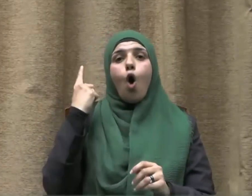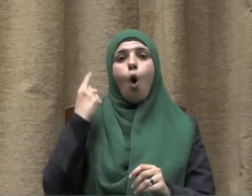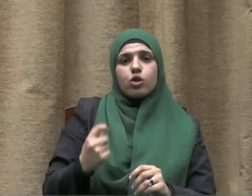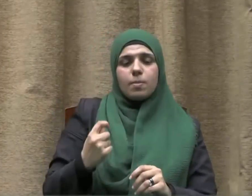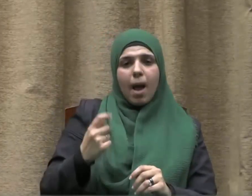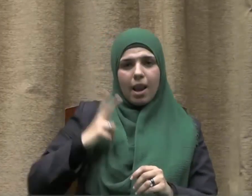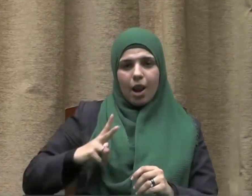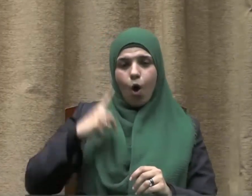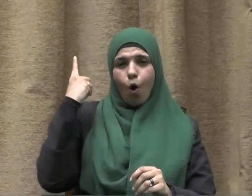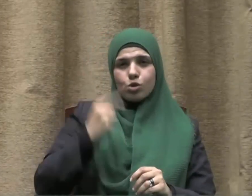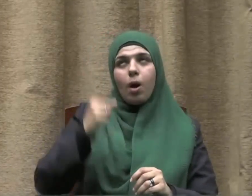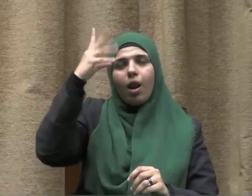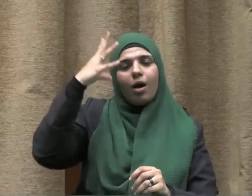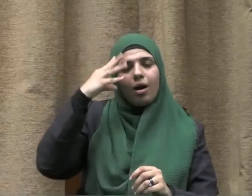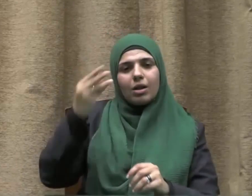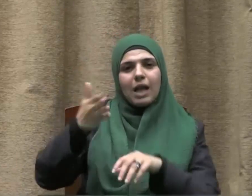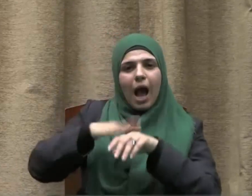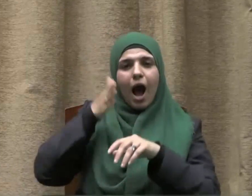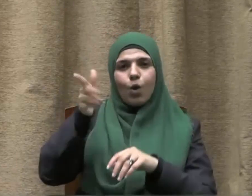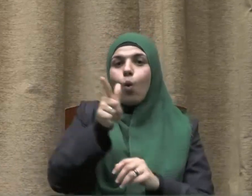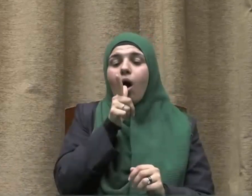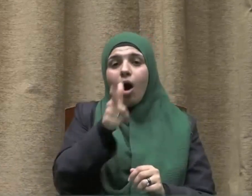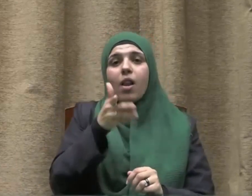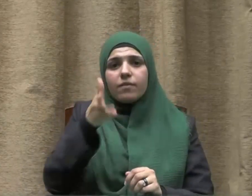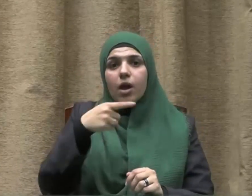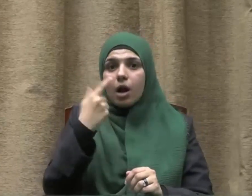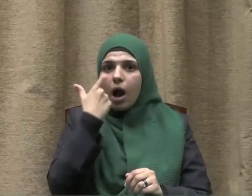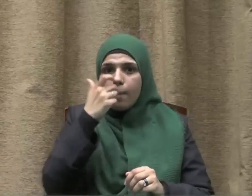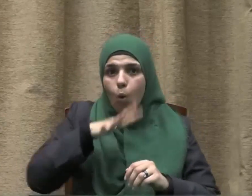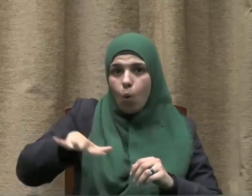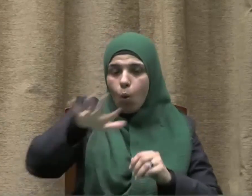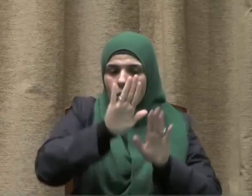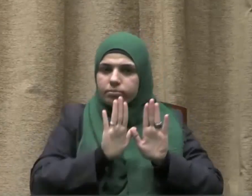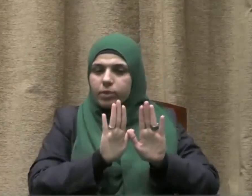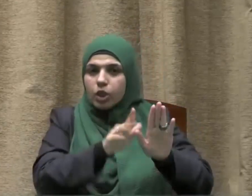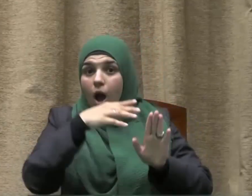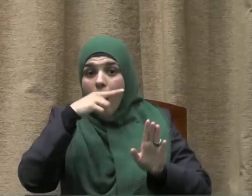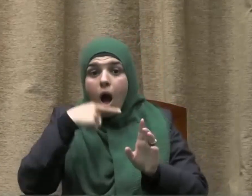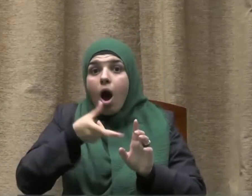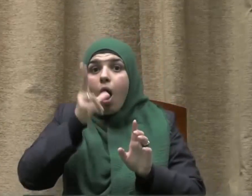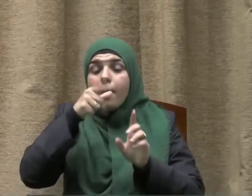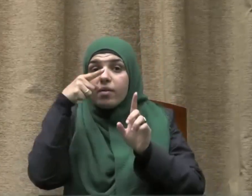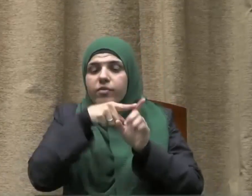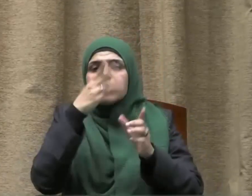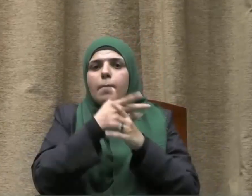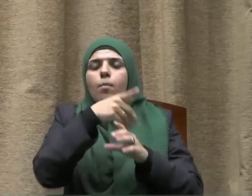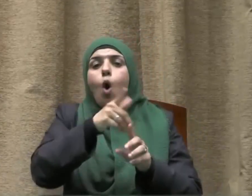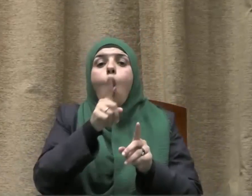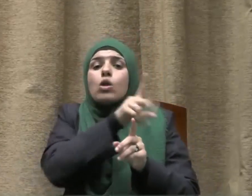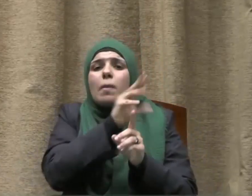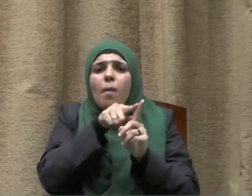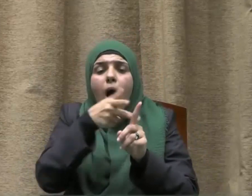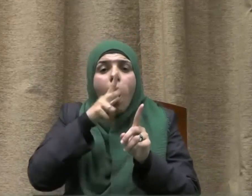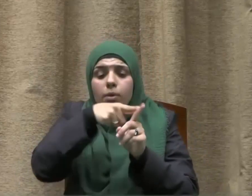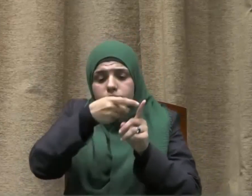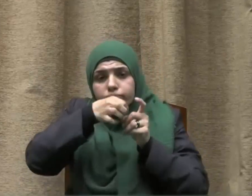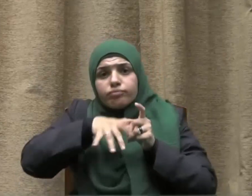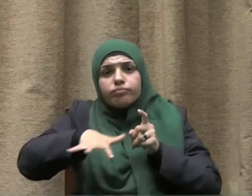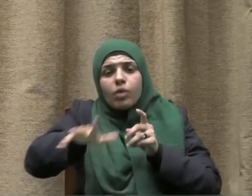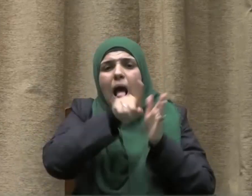بن عفان رضي الله عنه قال اجتنب الخمر فإنها أم الخبائث إن الإدمان